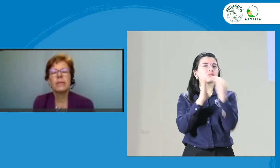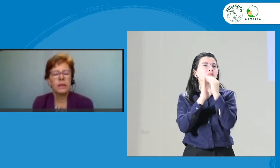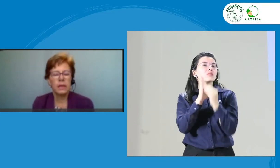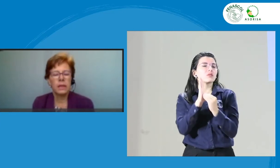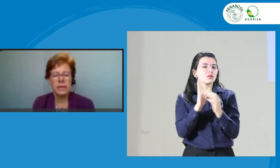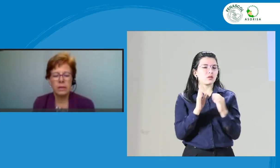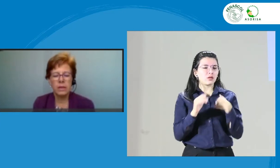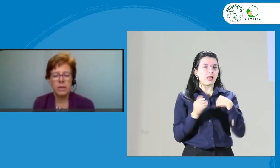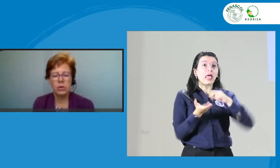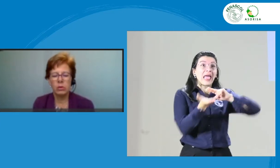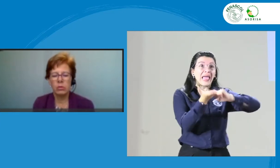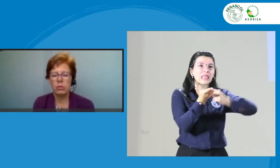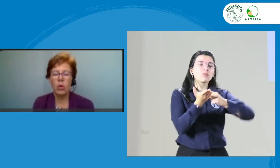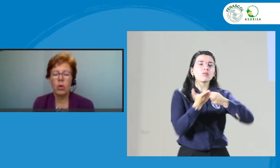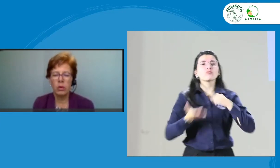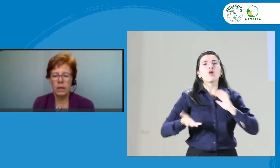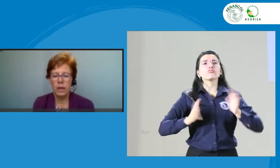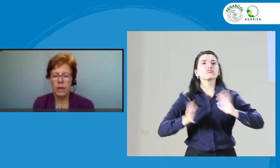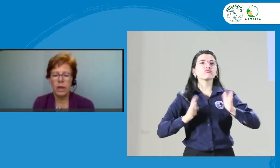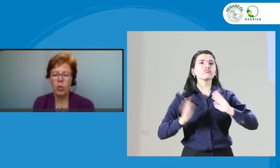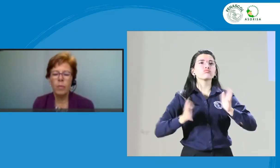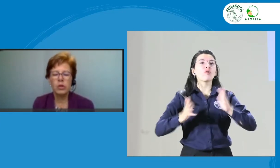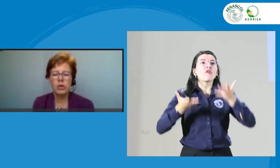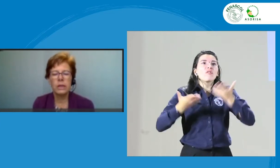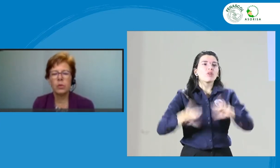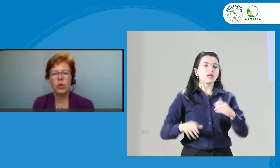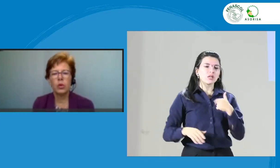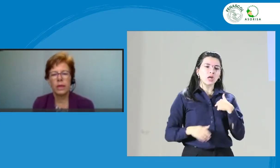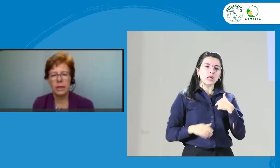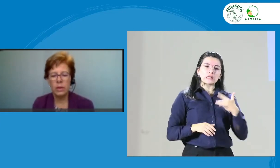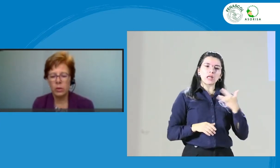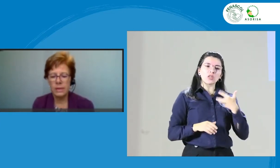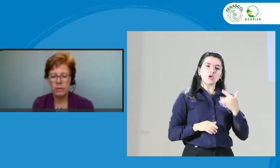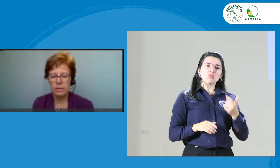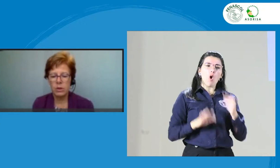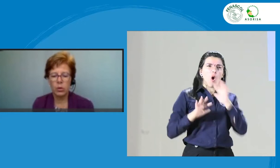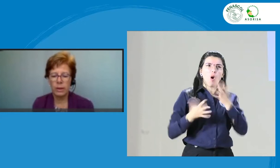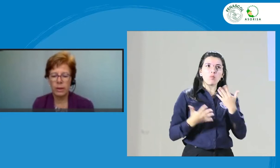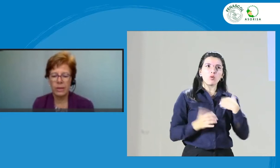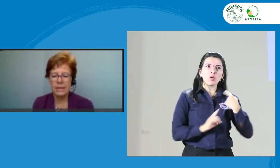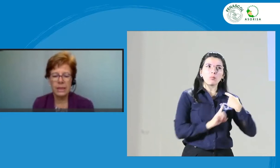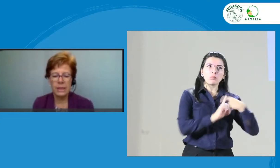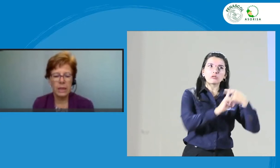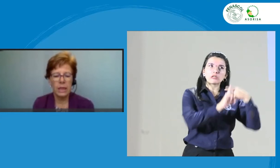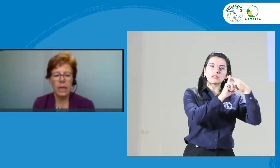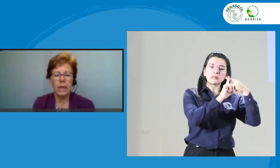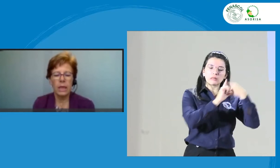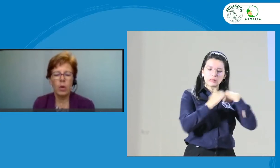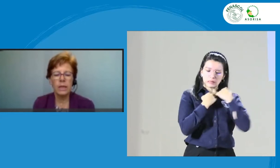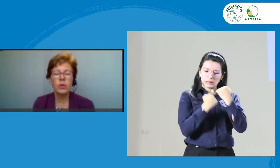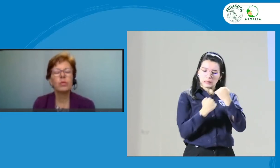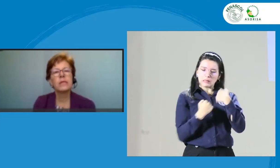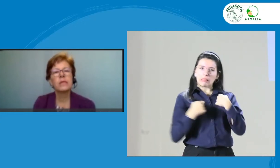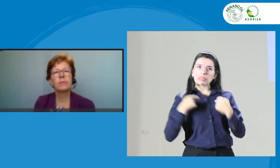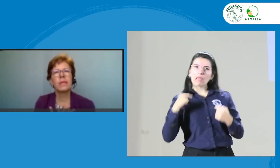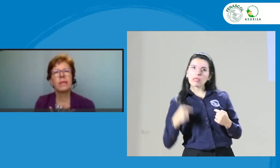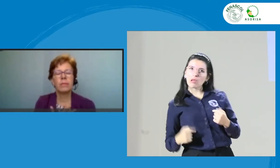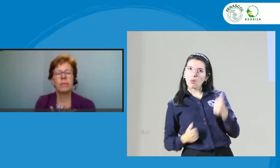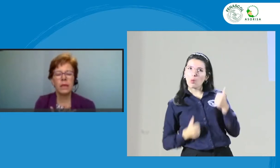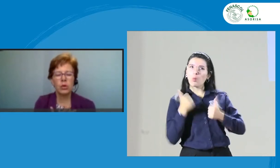sentí en el servicio hoy? ¿Qué hubo positivo o negativo en el servicio que presté? ¿Cuáles fueron mis pensamientos,